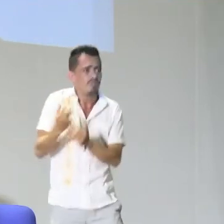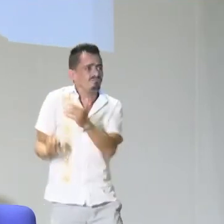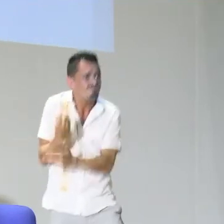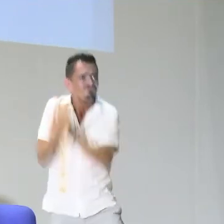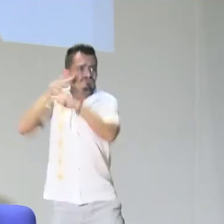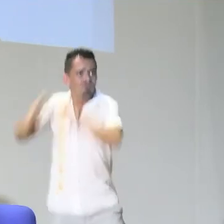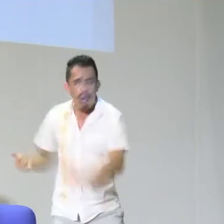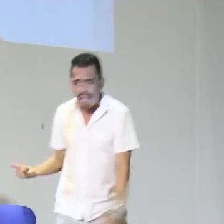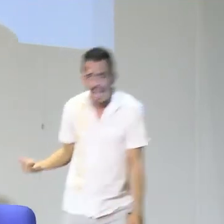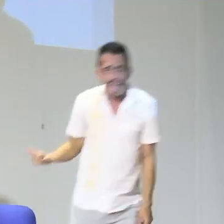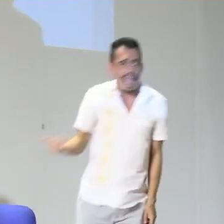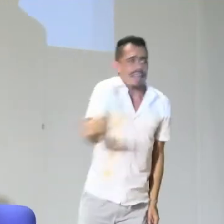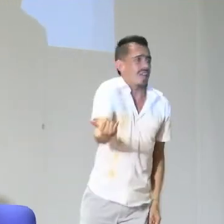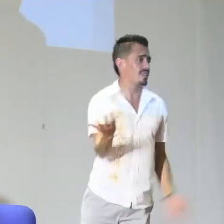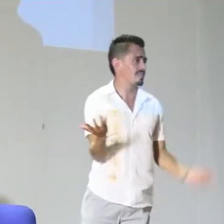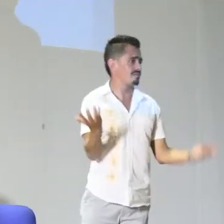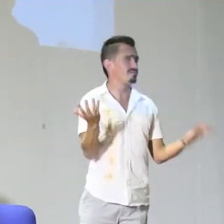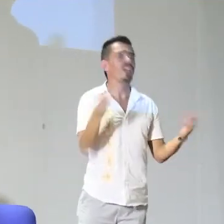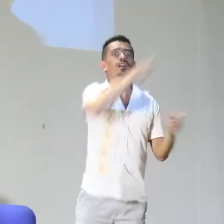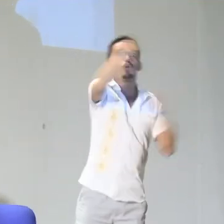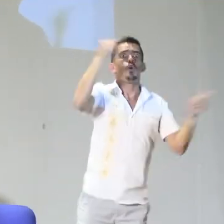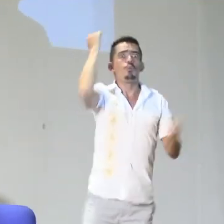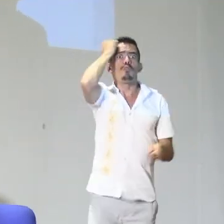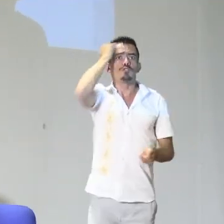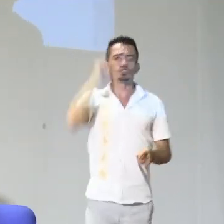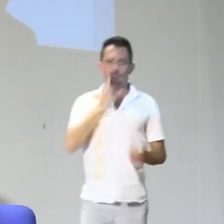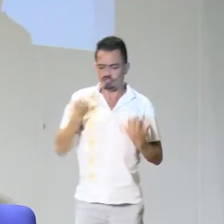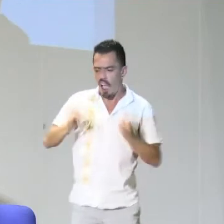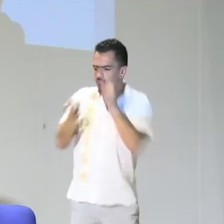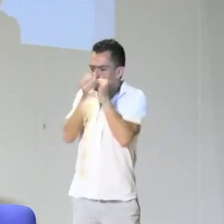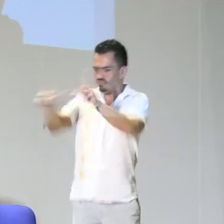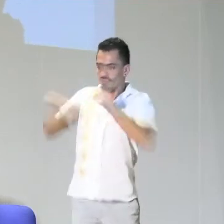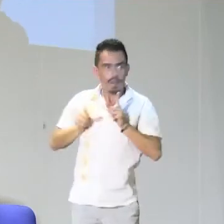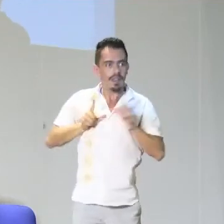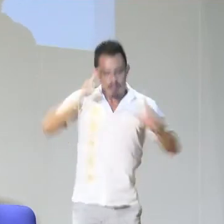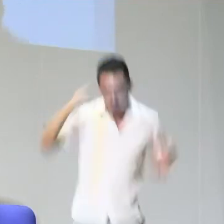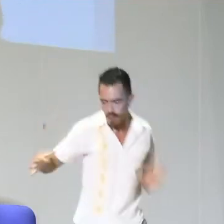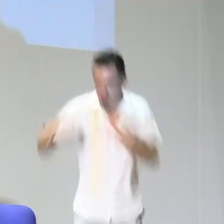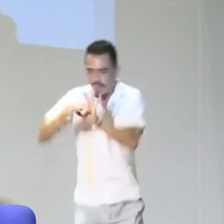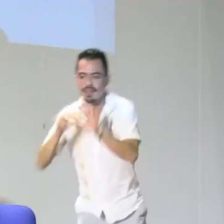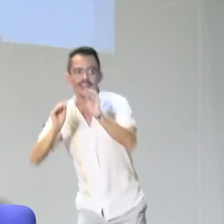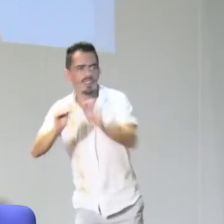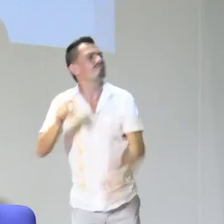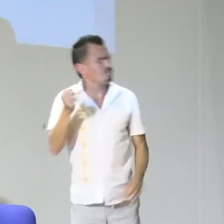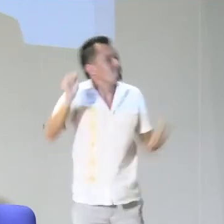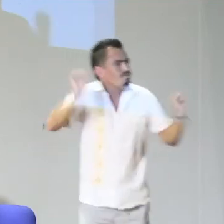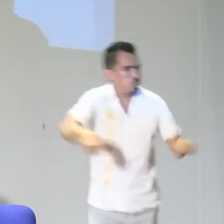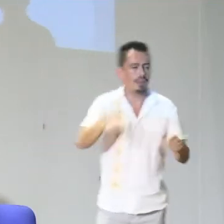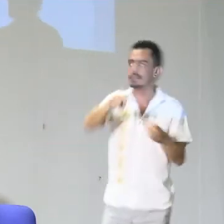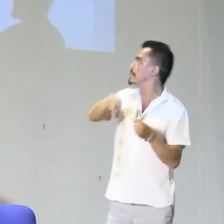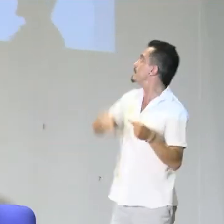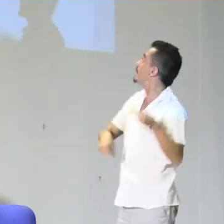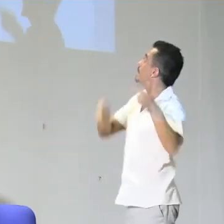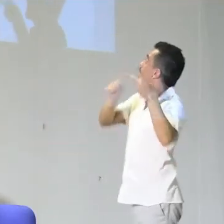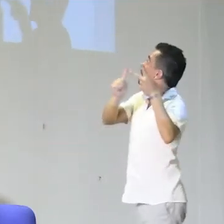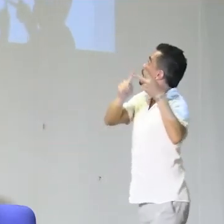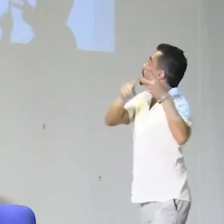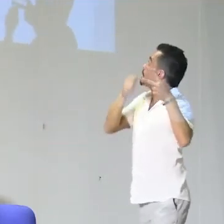¿Sí? Como ustedes saben, tenemos licenciaturas en diferentes materias, tenemos licenciados de diferentes